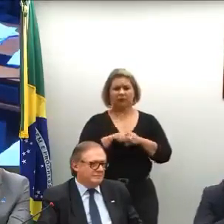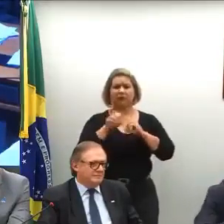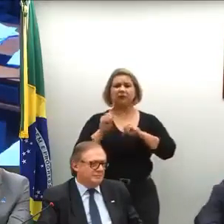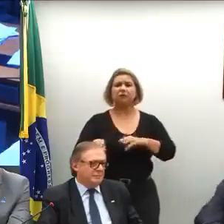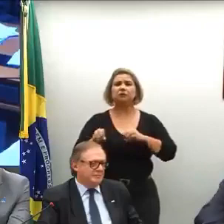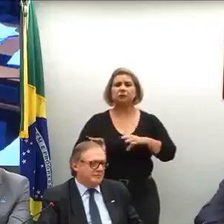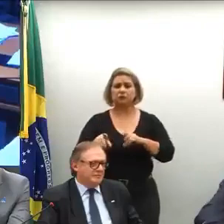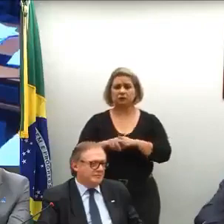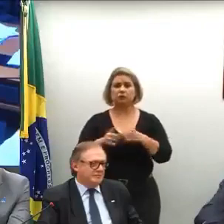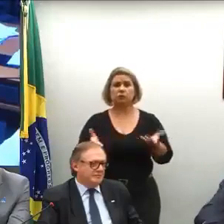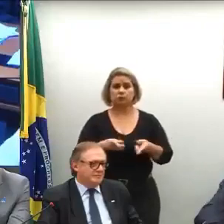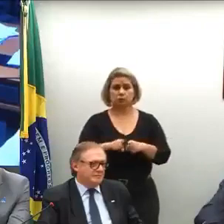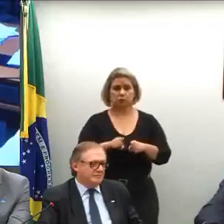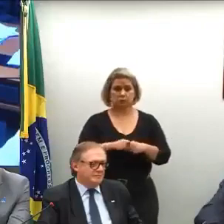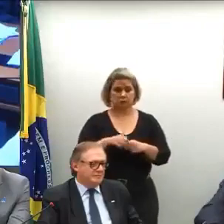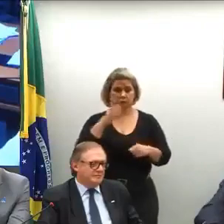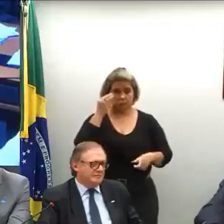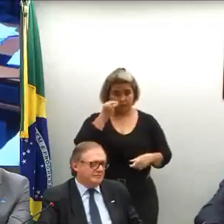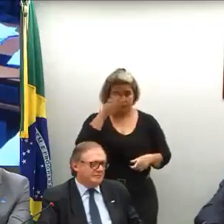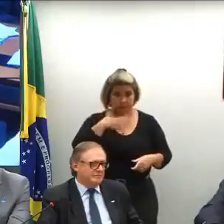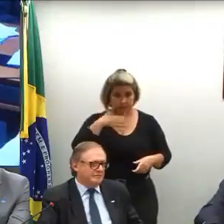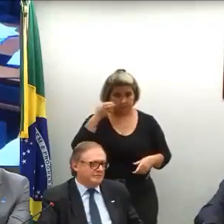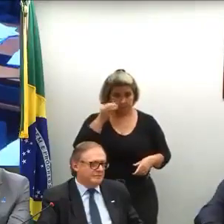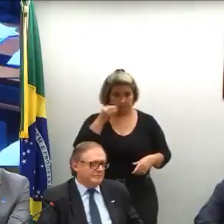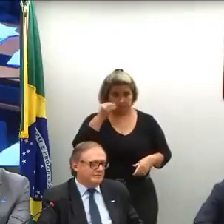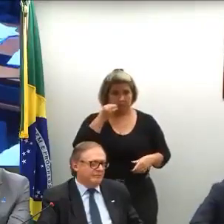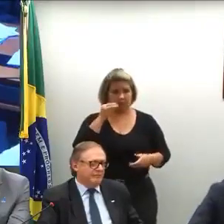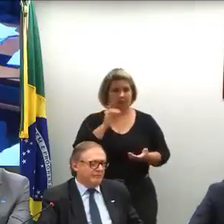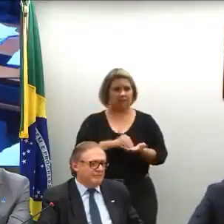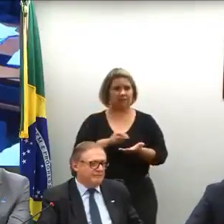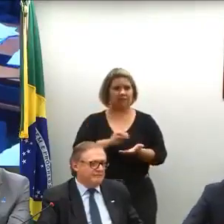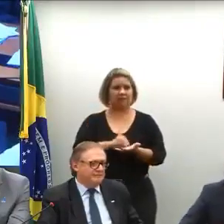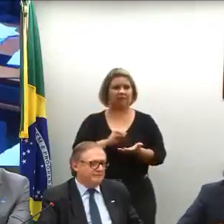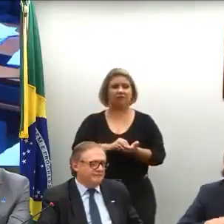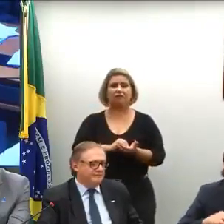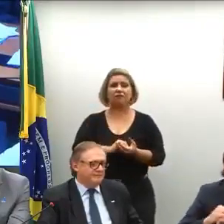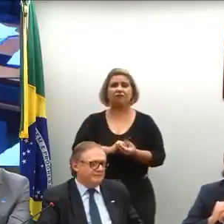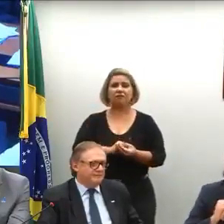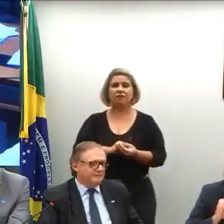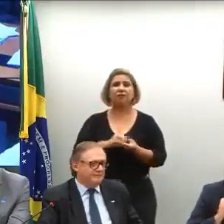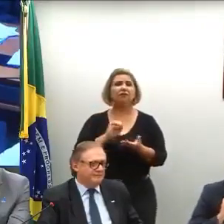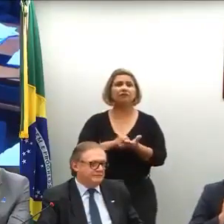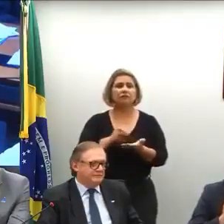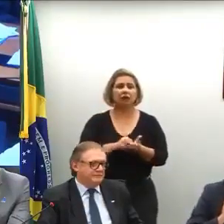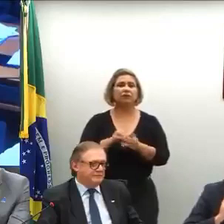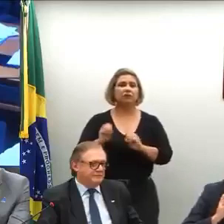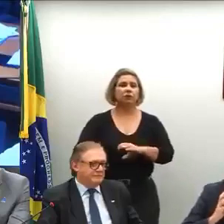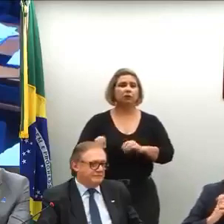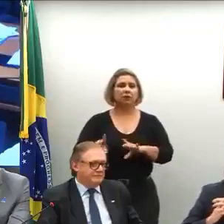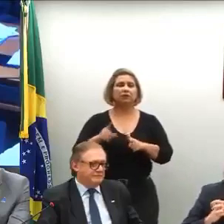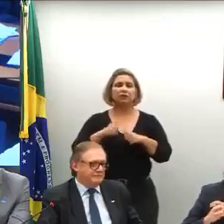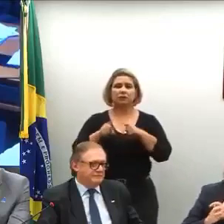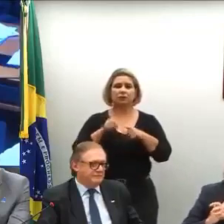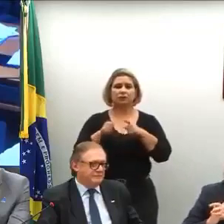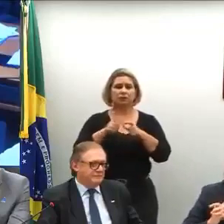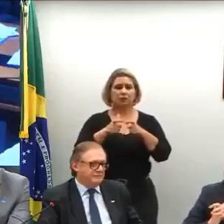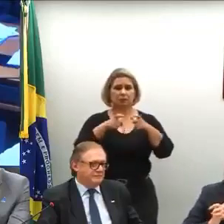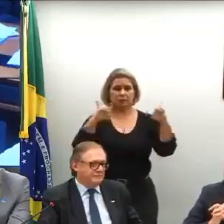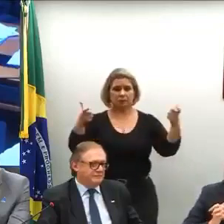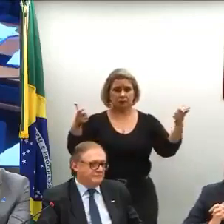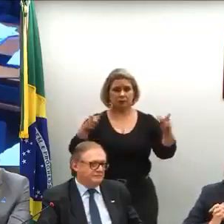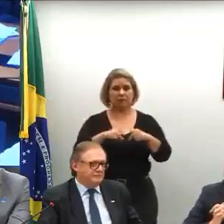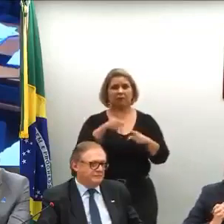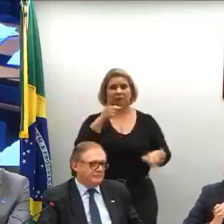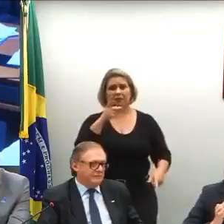A nossa educação hoje, por experiência própria, a falta que ela faz nas periferias, ela mata. E para mim não tem coisa mais urgente do que essa,